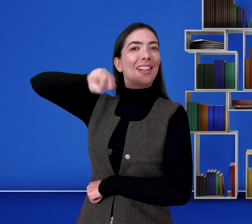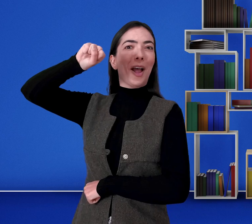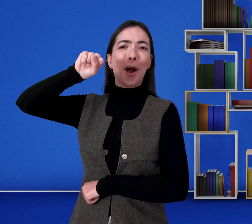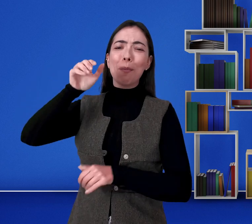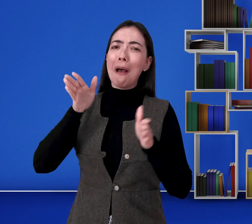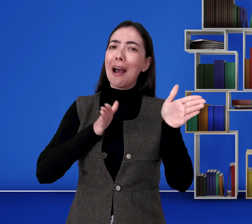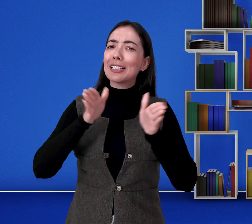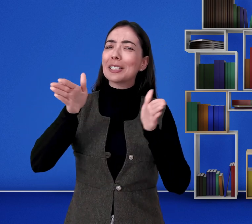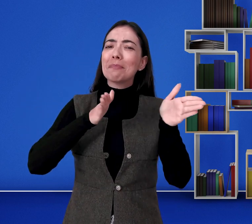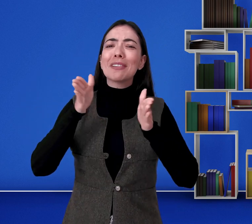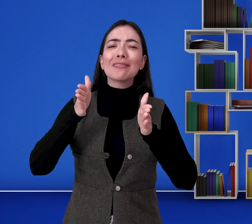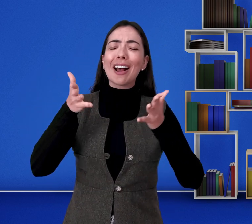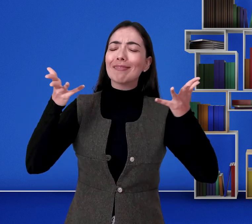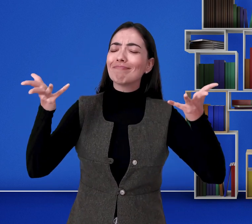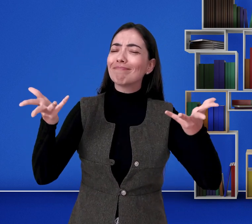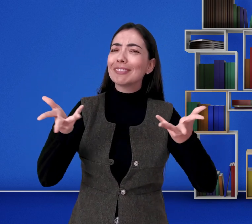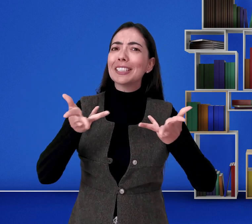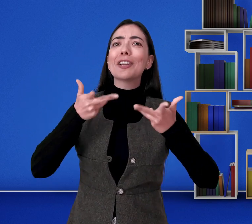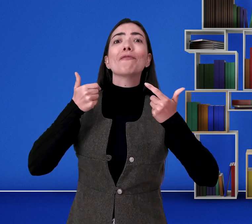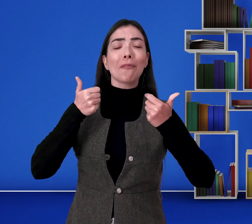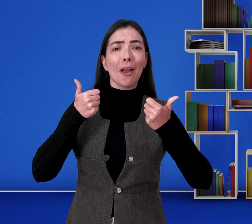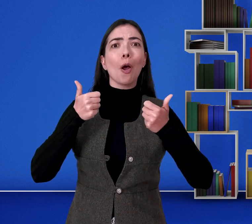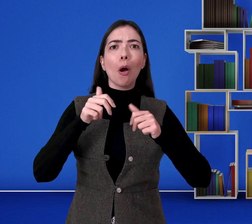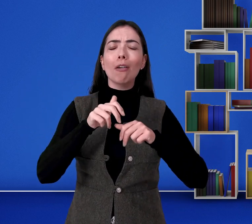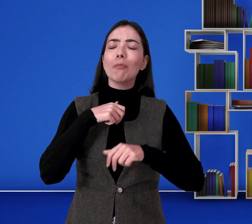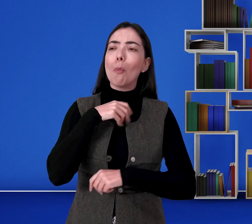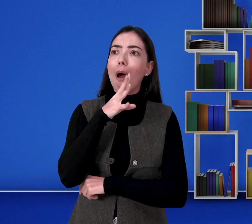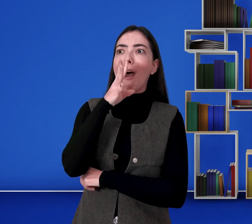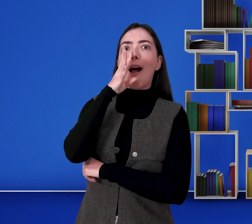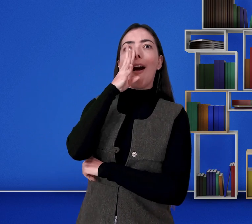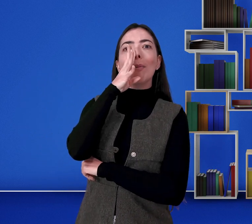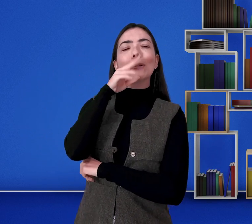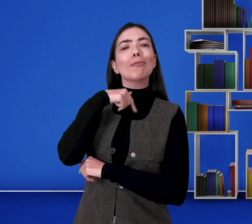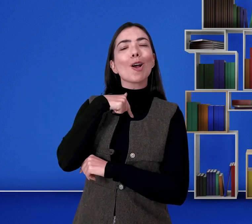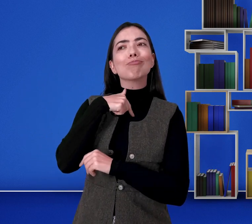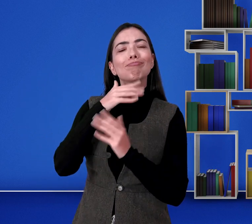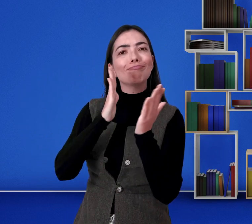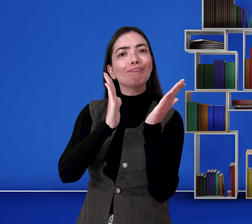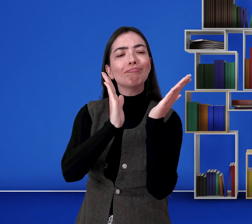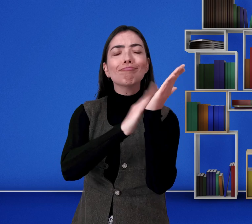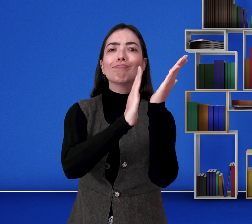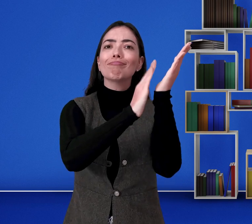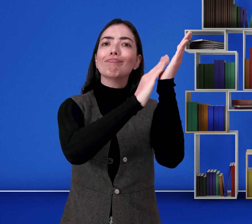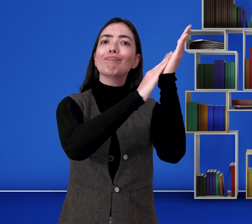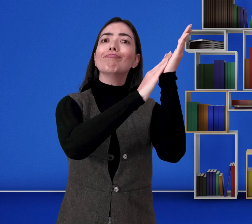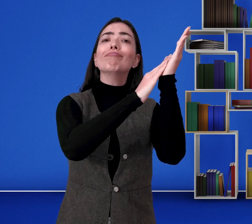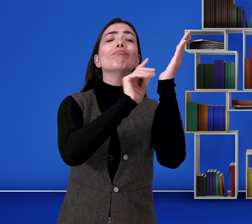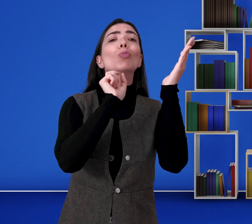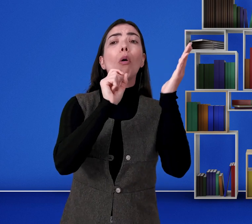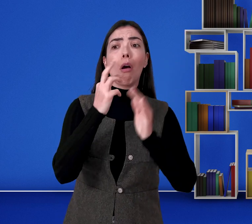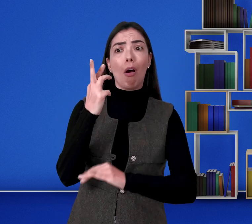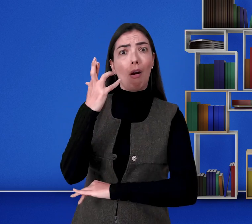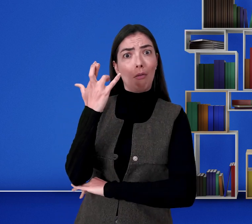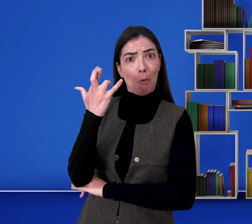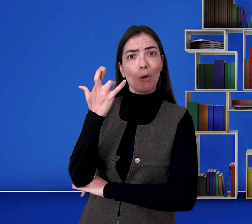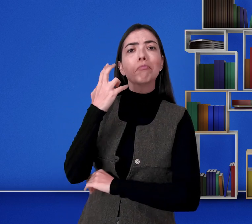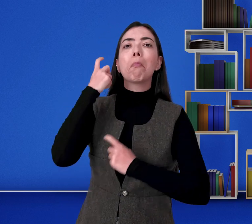uma acessibilidade incrível no festival. E eu parabenizo a organização do Rock in Rio, pois se preocupou em